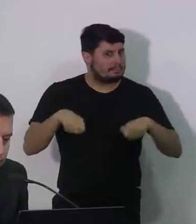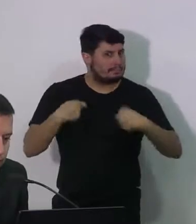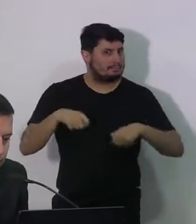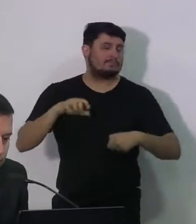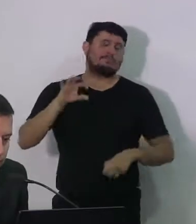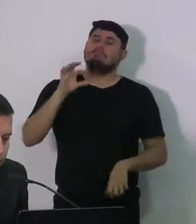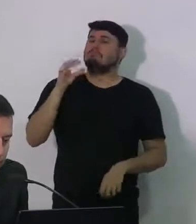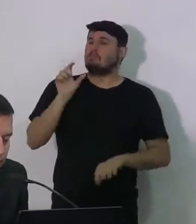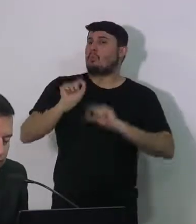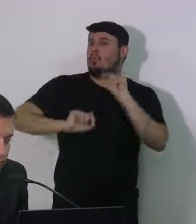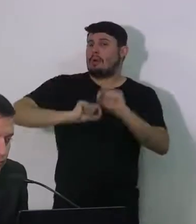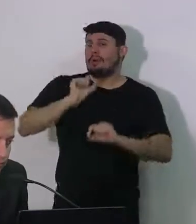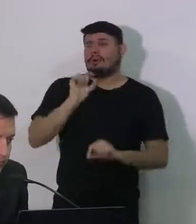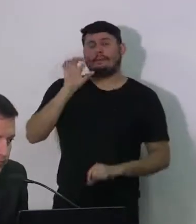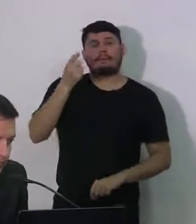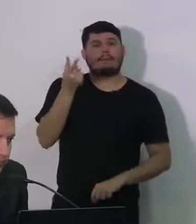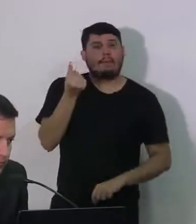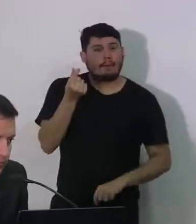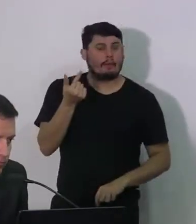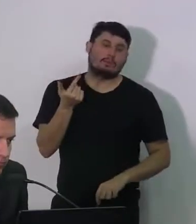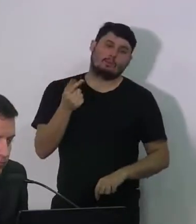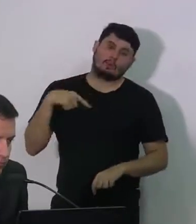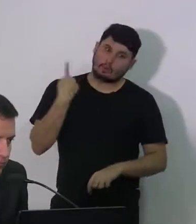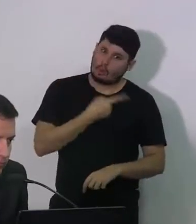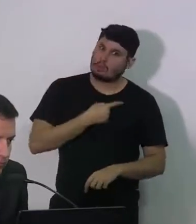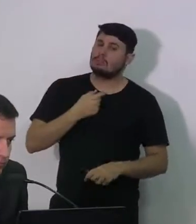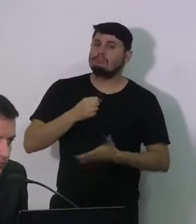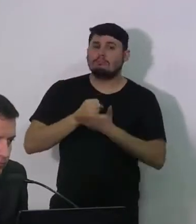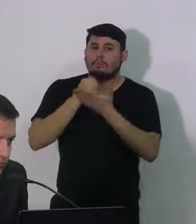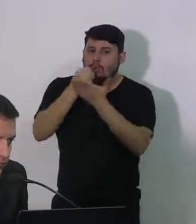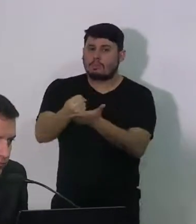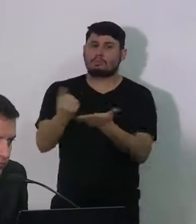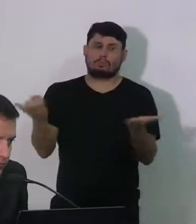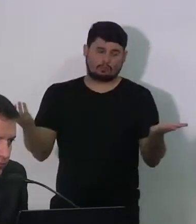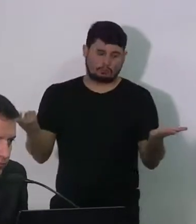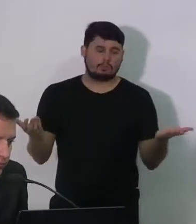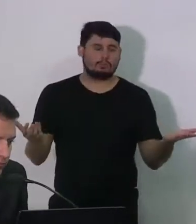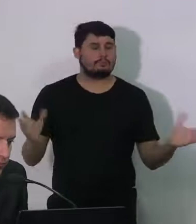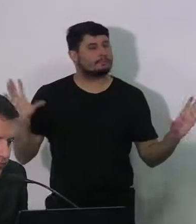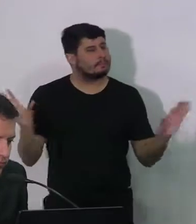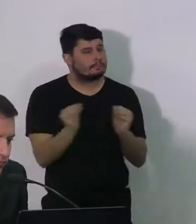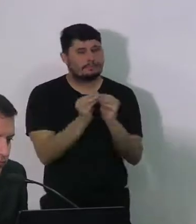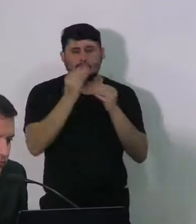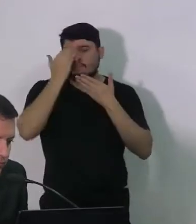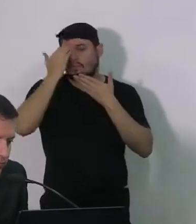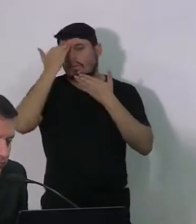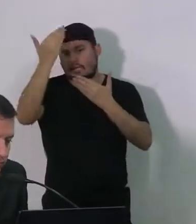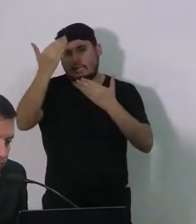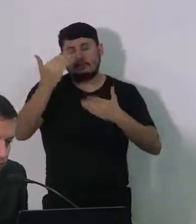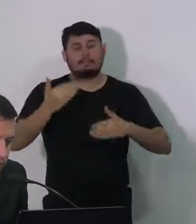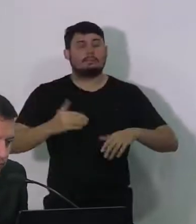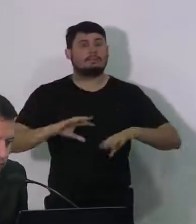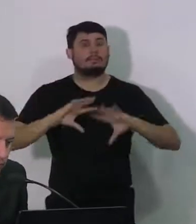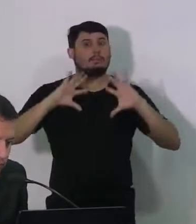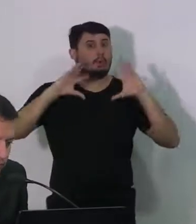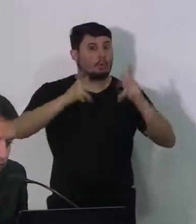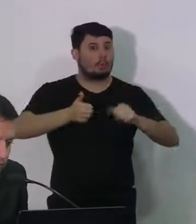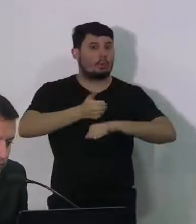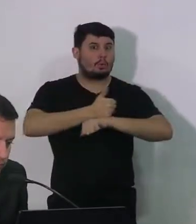população que está super vulnerável nesse momento. Eu quero agradecer a toda a imprensa que tem, de maneira